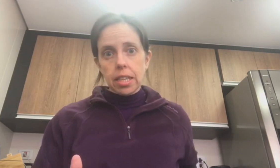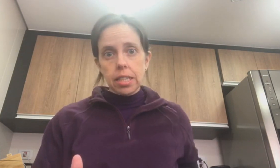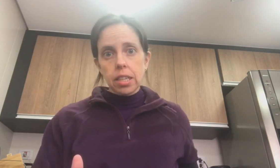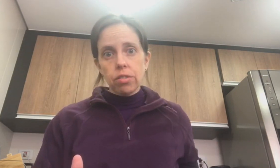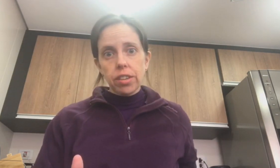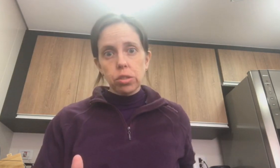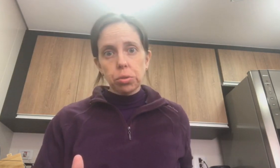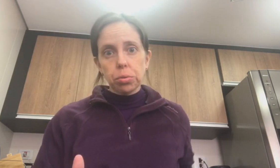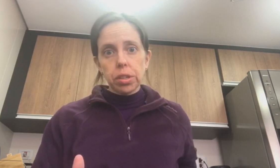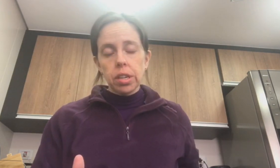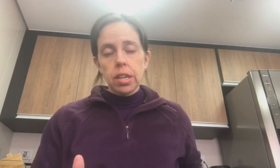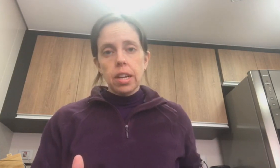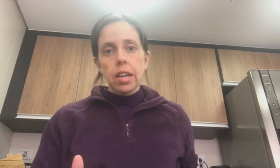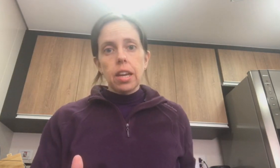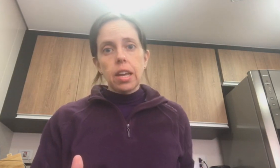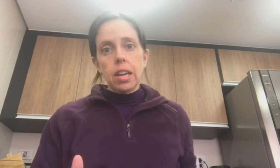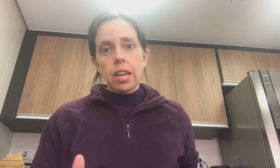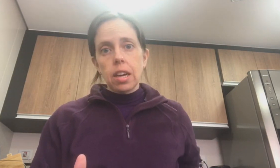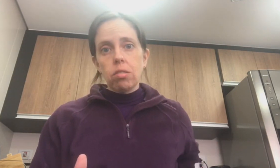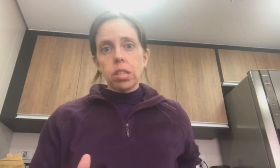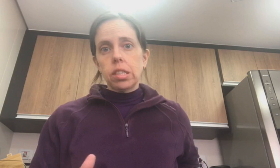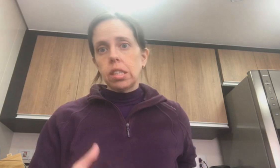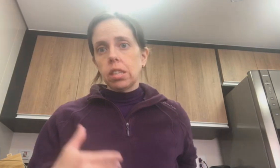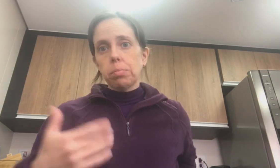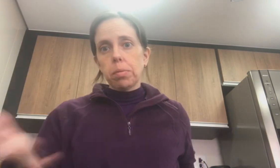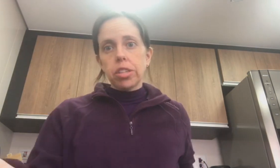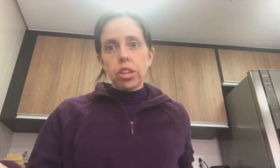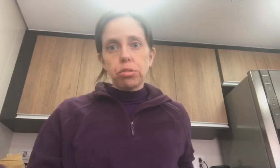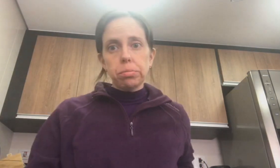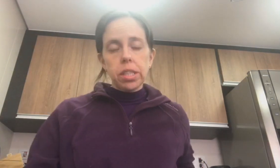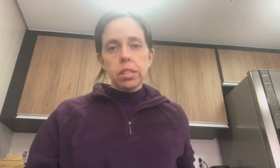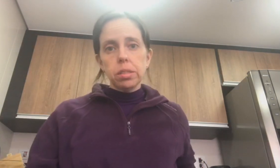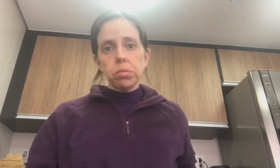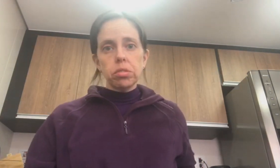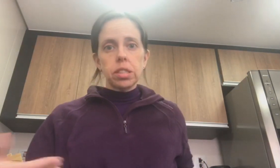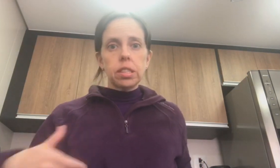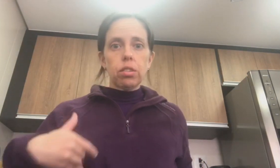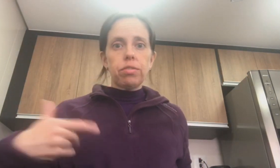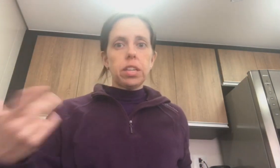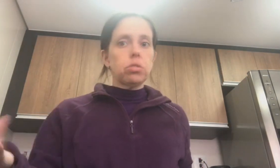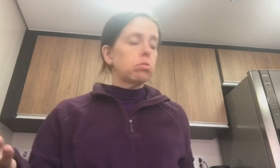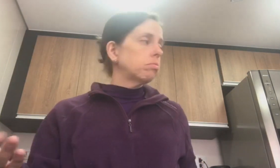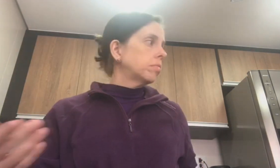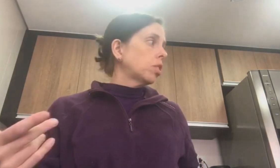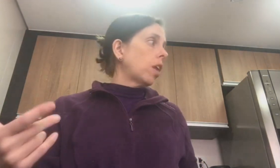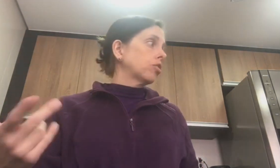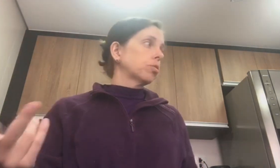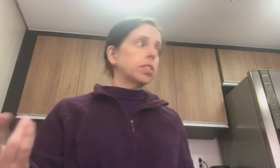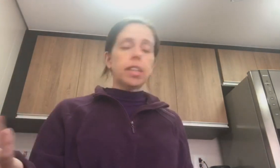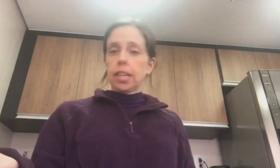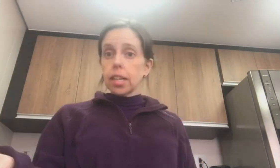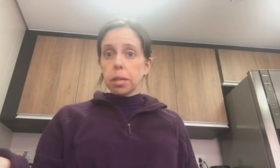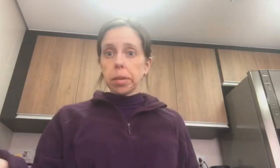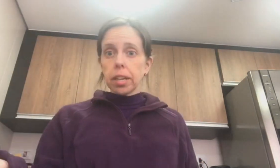né? Se eu faço por... É... Com esse problema de áudio mesmo. Se eu faço... Se eu acho as coisas da câmera.